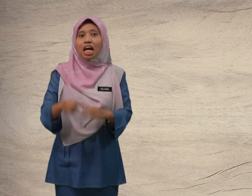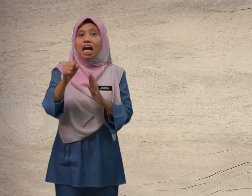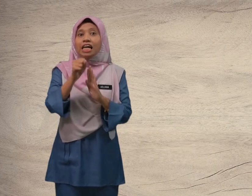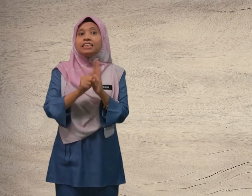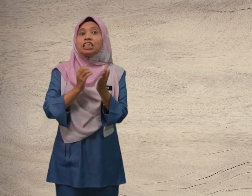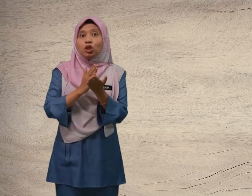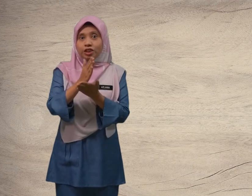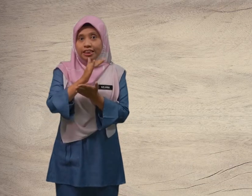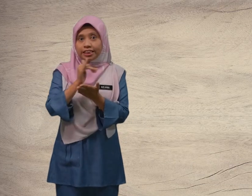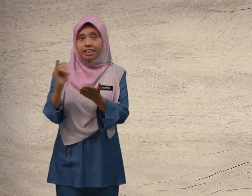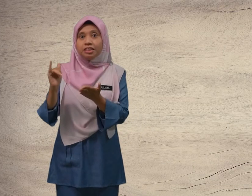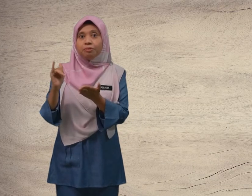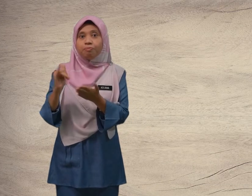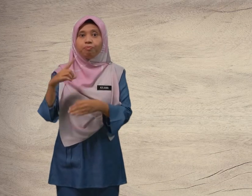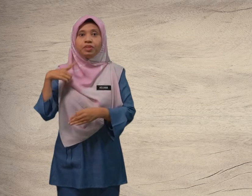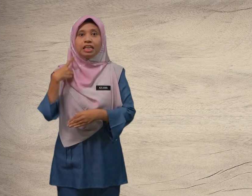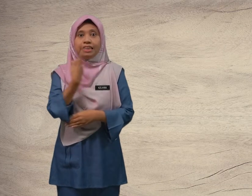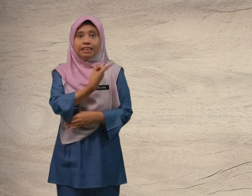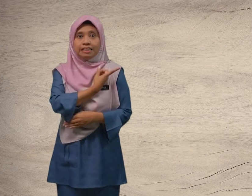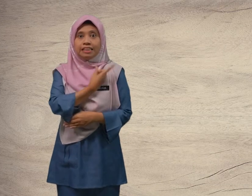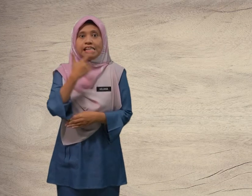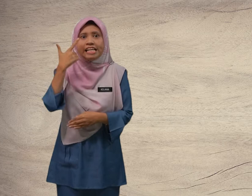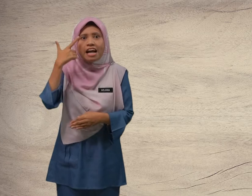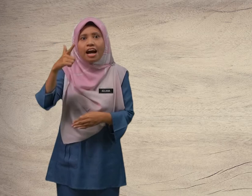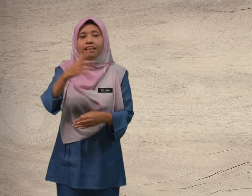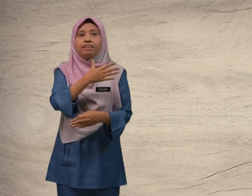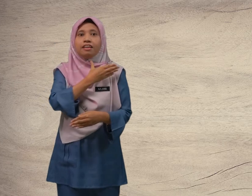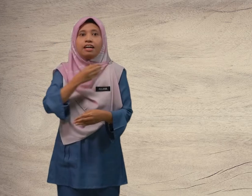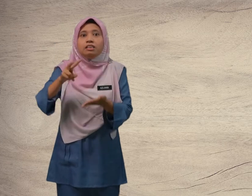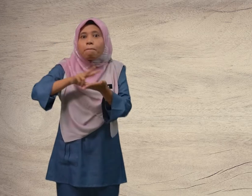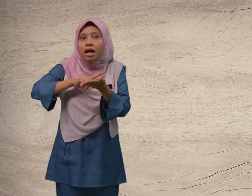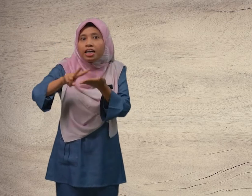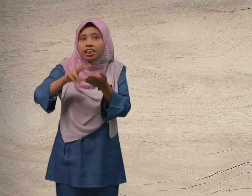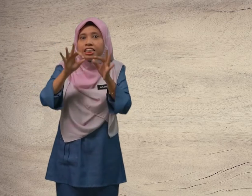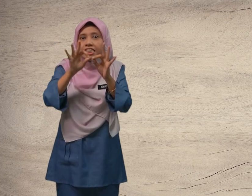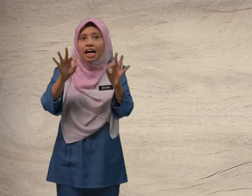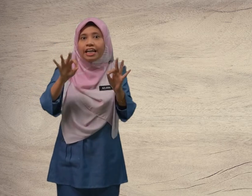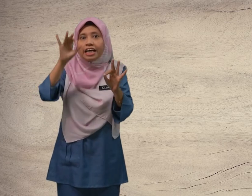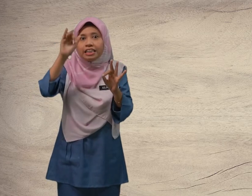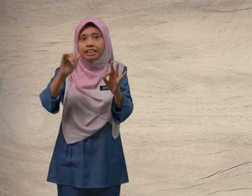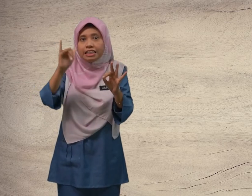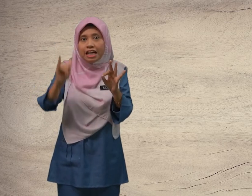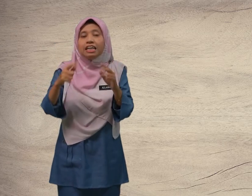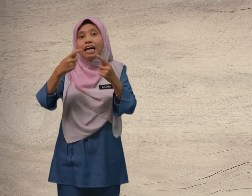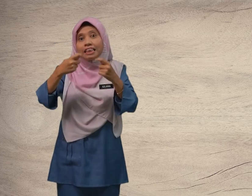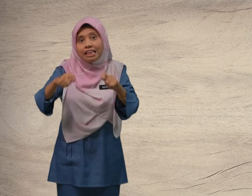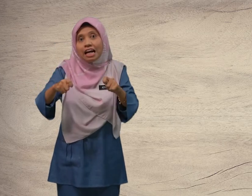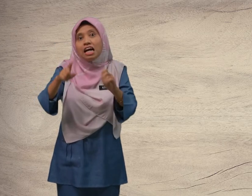Seterusnya, kita lihat dan baca ayat yang telah